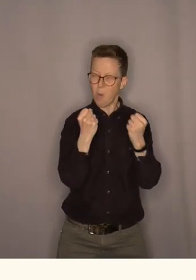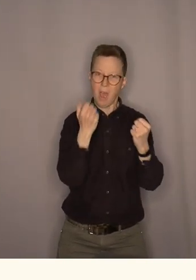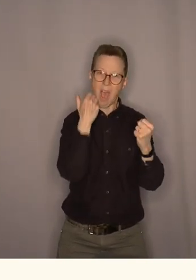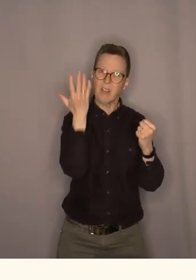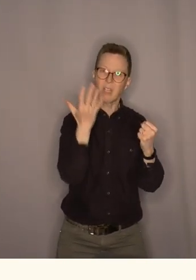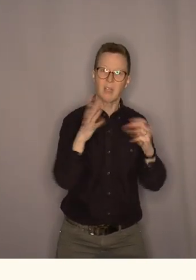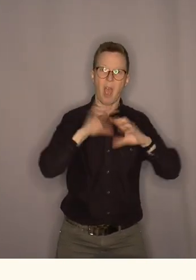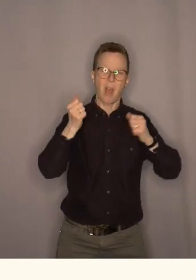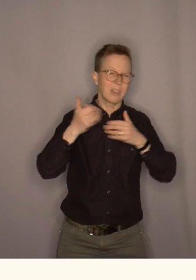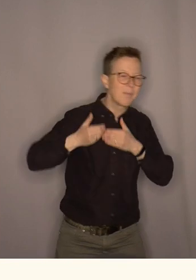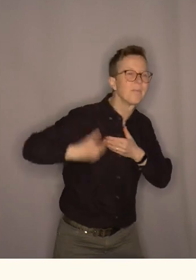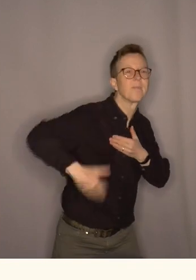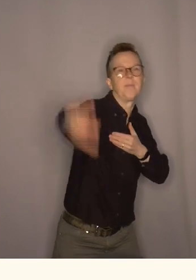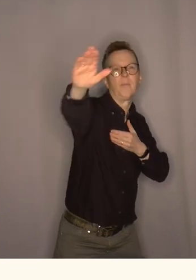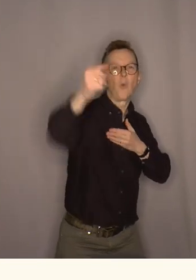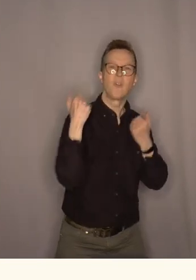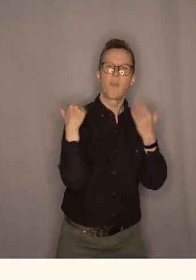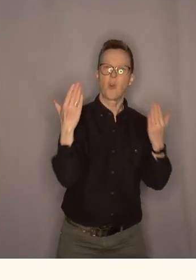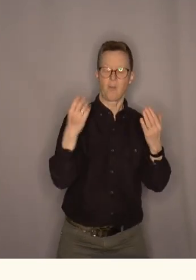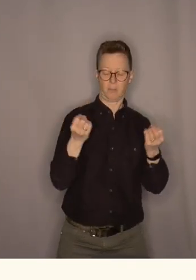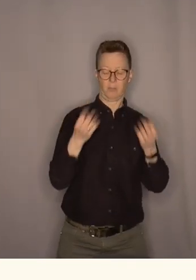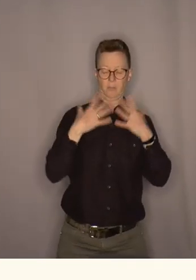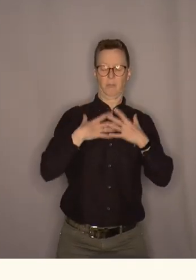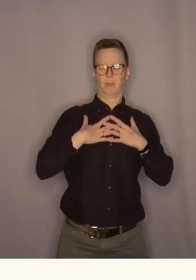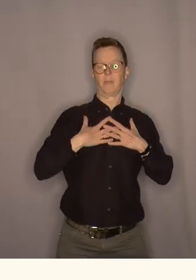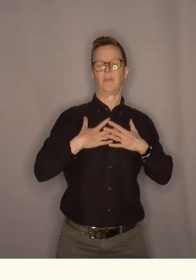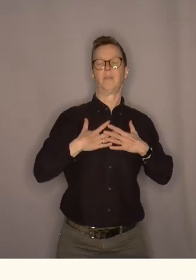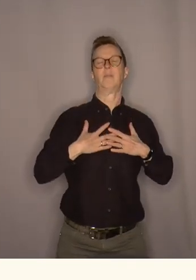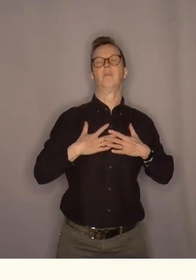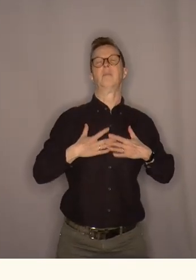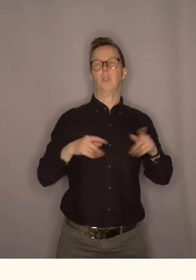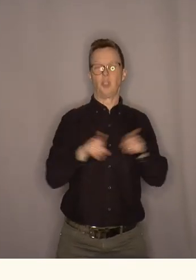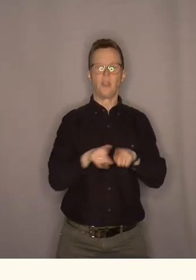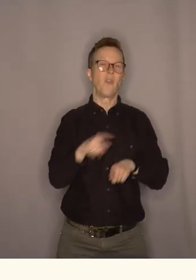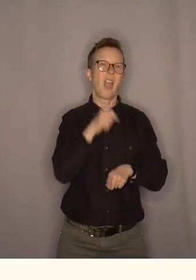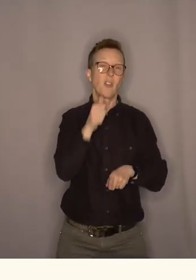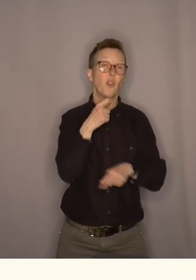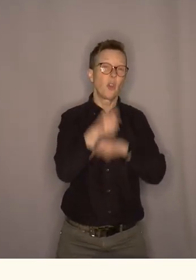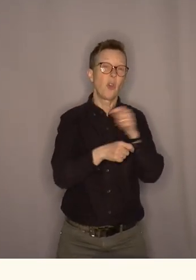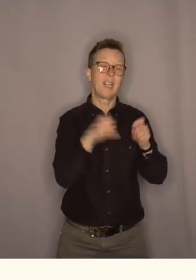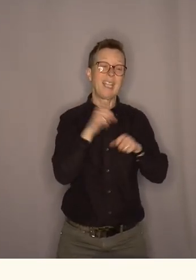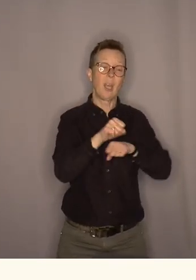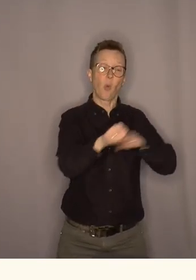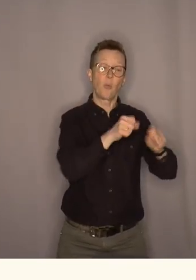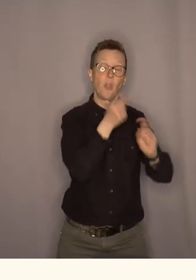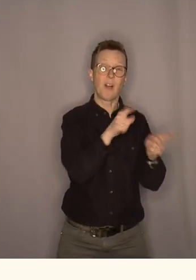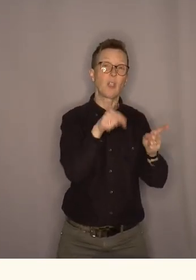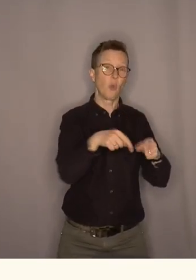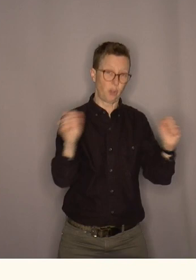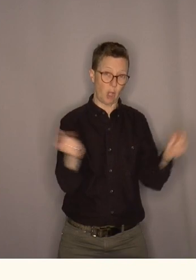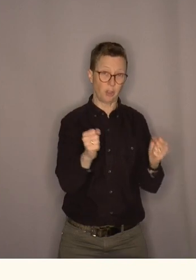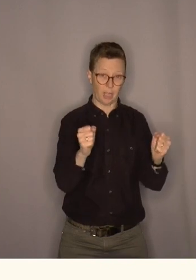at alle kan oppleve det i all tid og det må vi faktisk gjøre i et kommunevalg som kommer til høsten